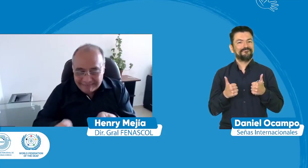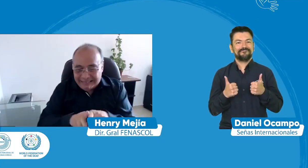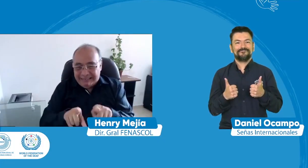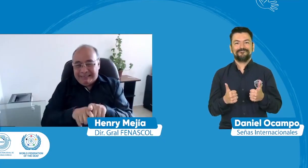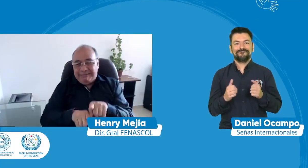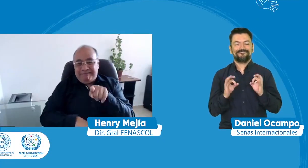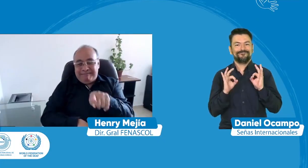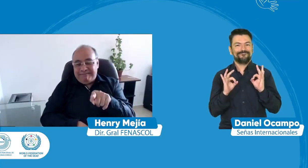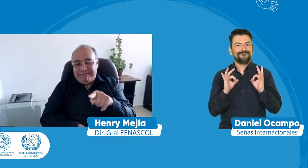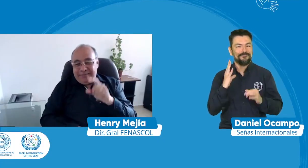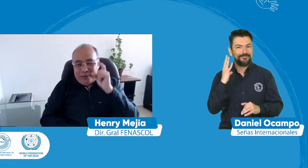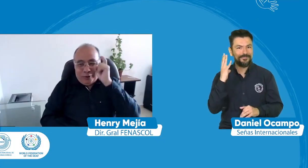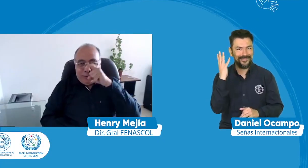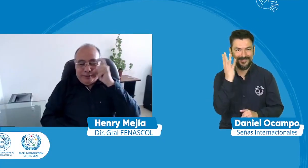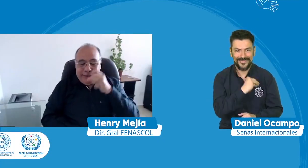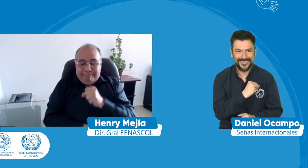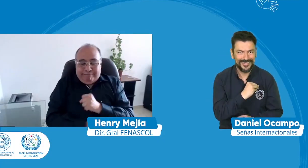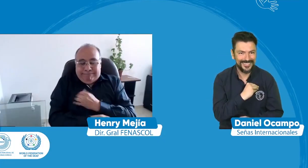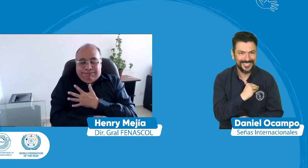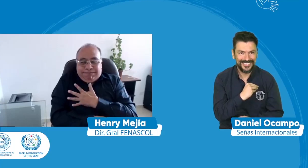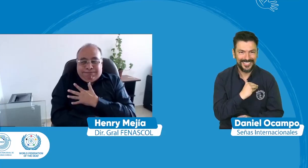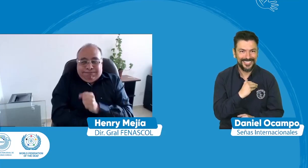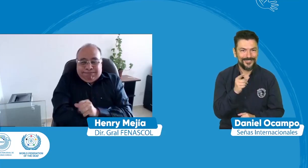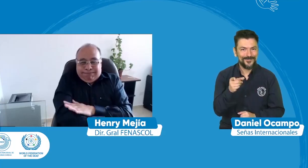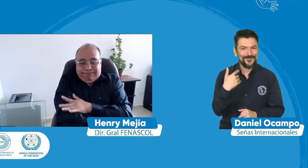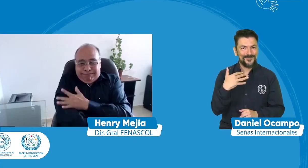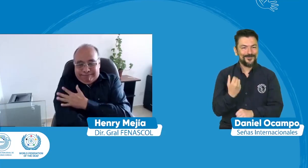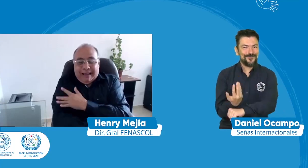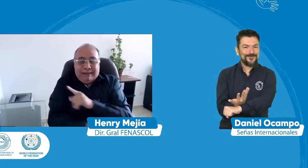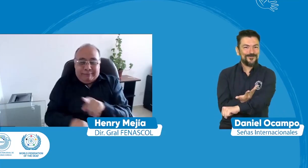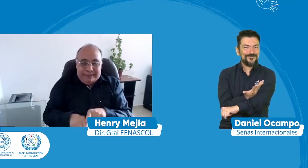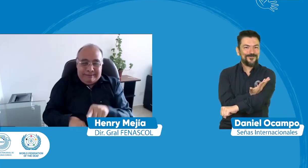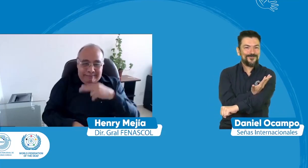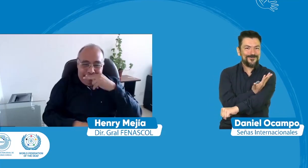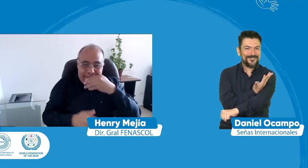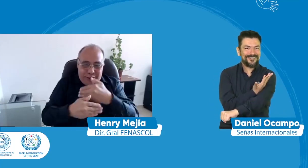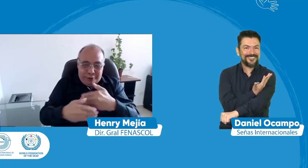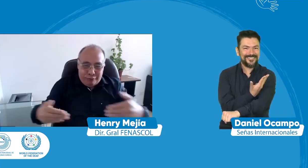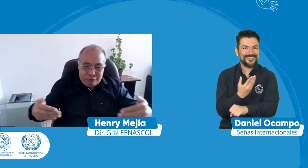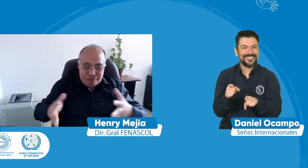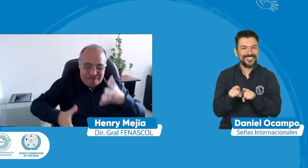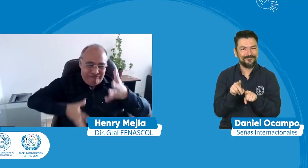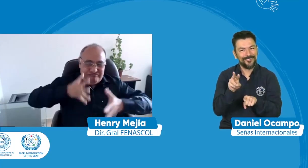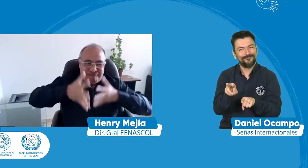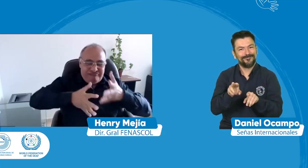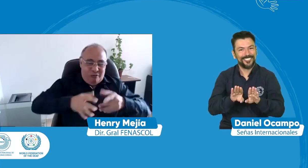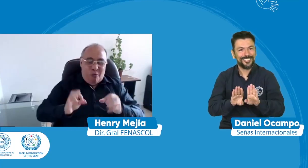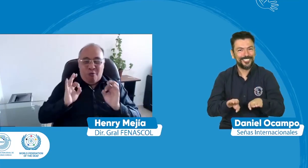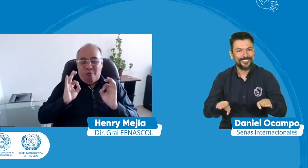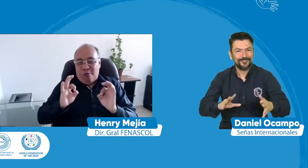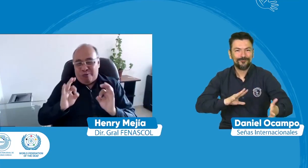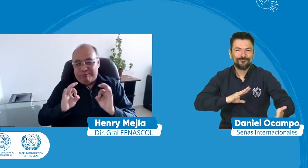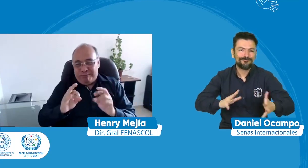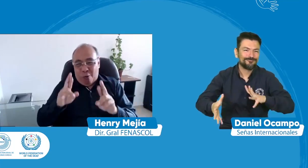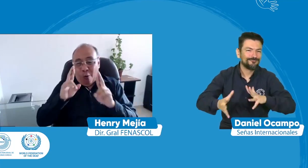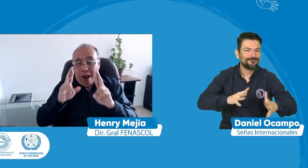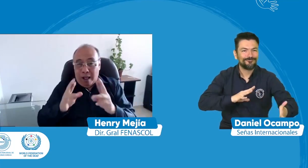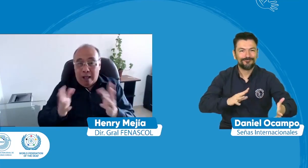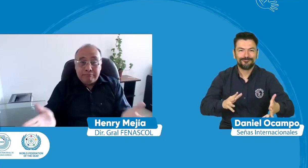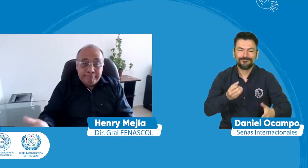que bello que bello eso también como nos dice Joseph da mucha emoción también ver a los niños haciendo